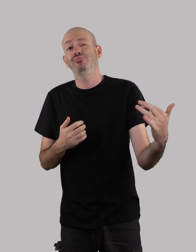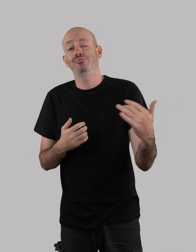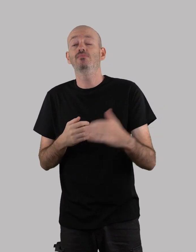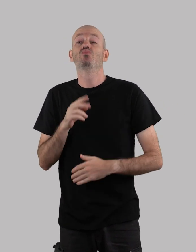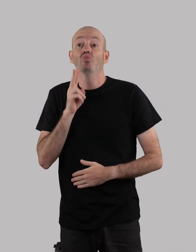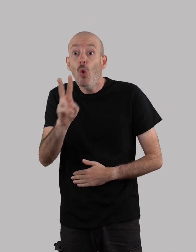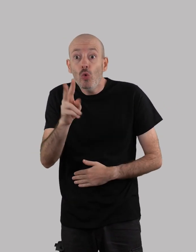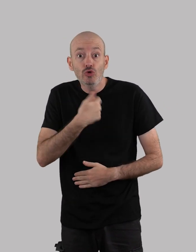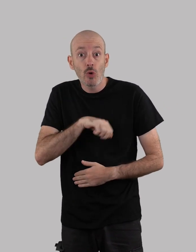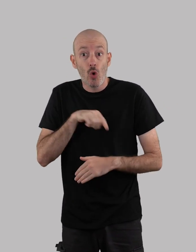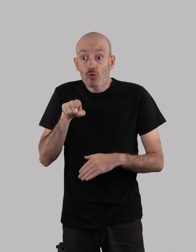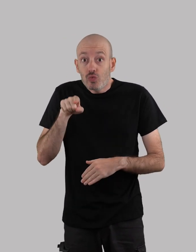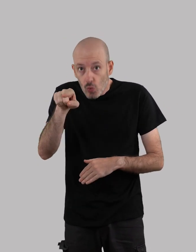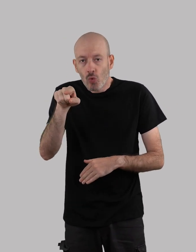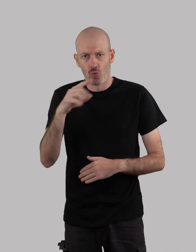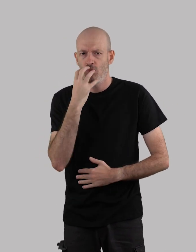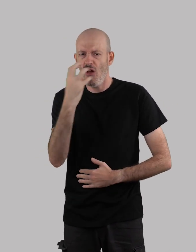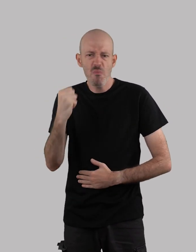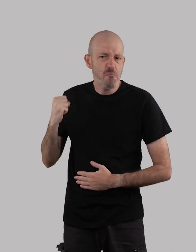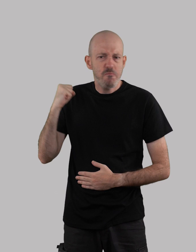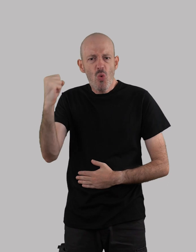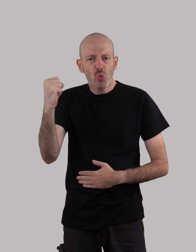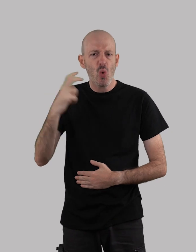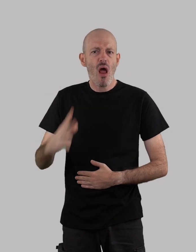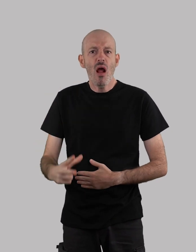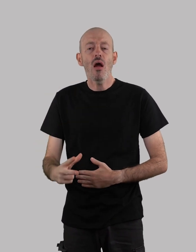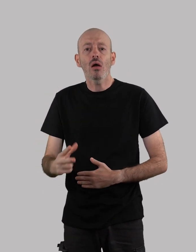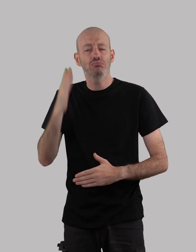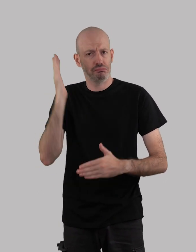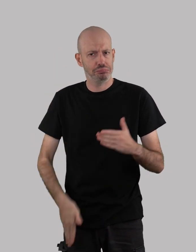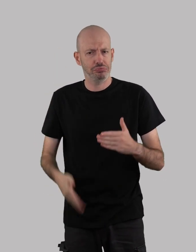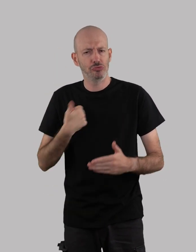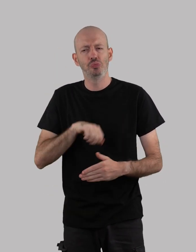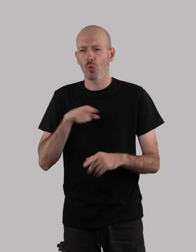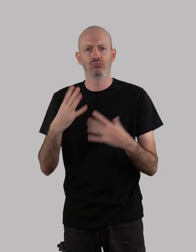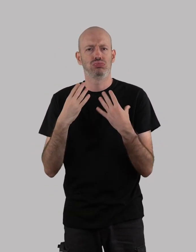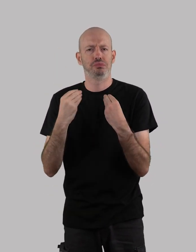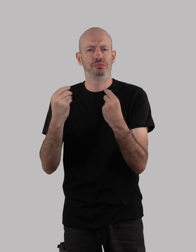Ao chegarem, gritaram. O nome de Portugal e os espanhóis fugiram.